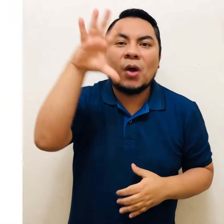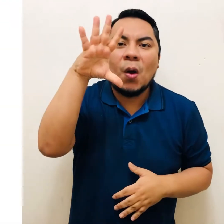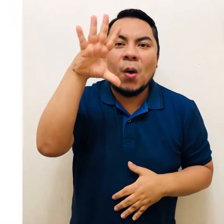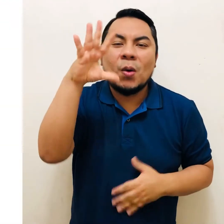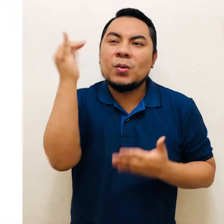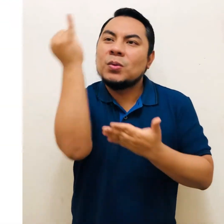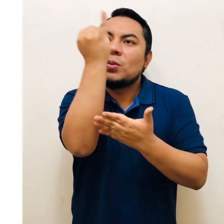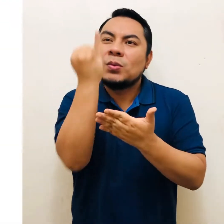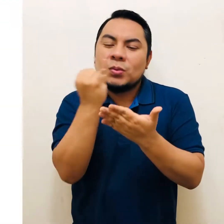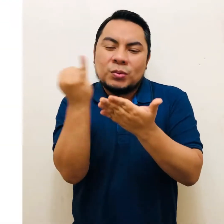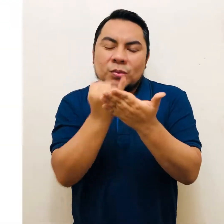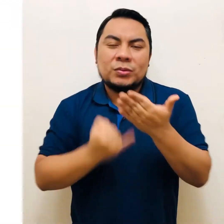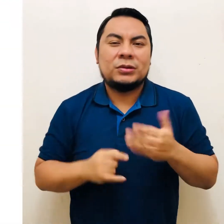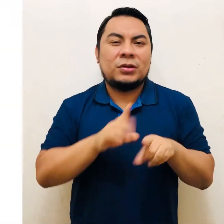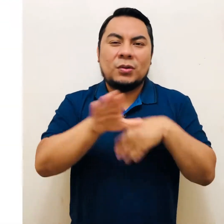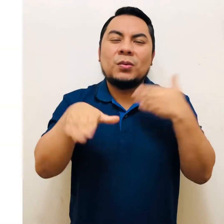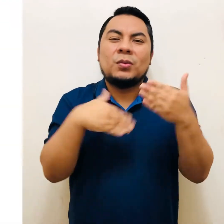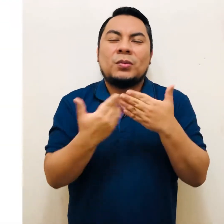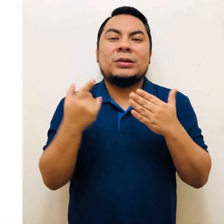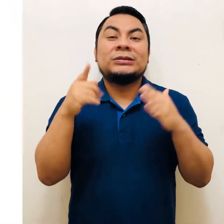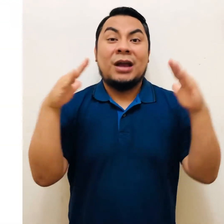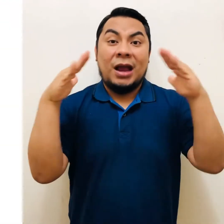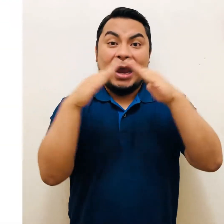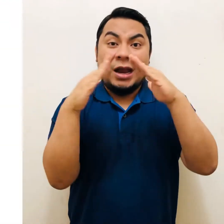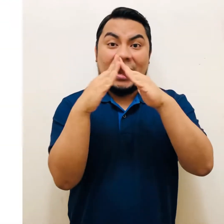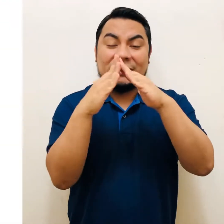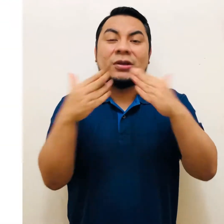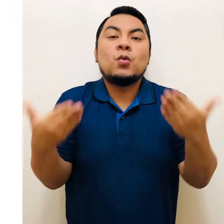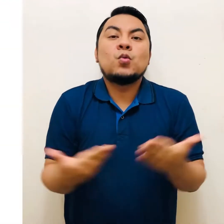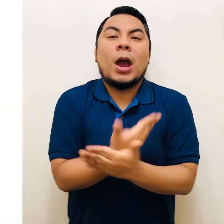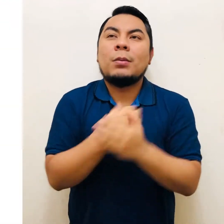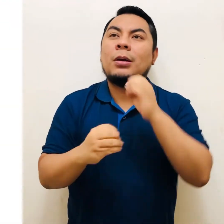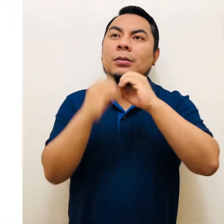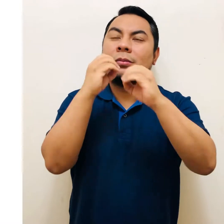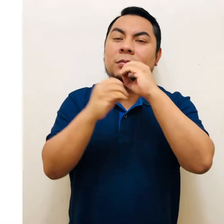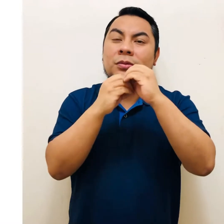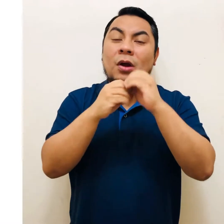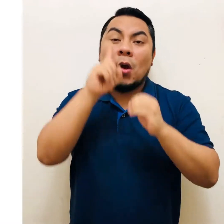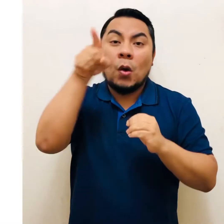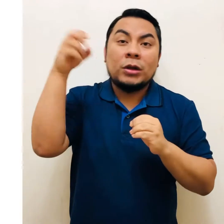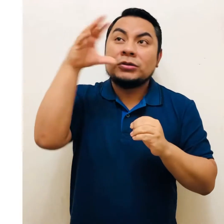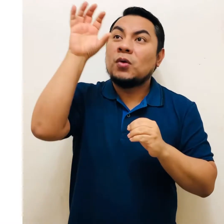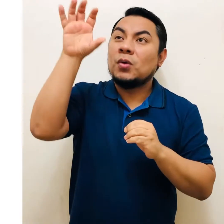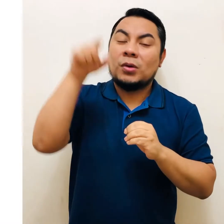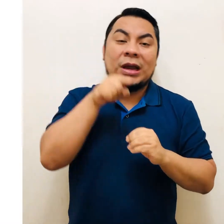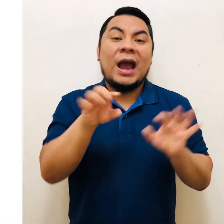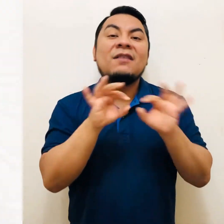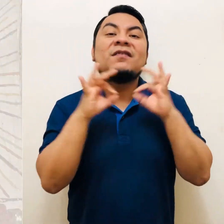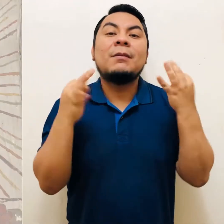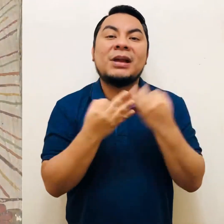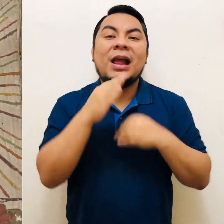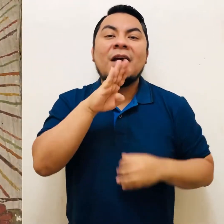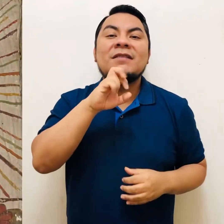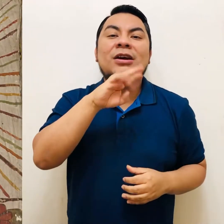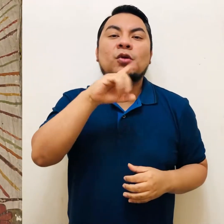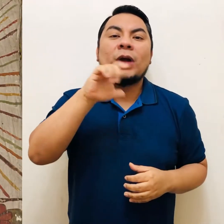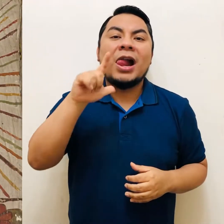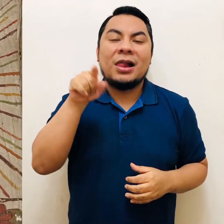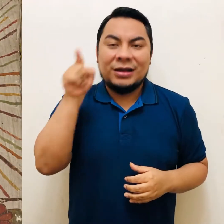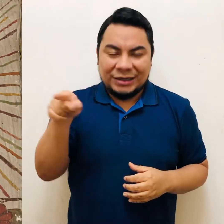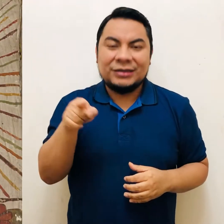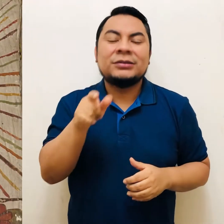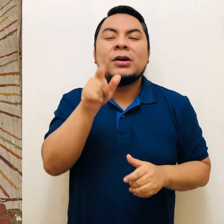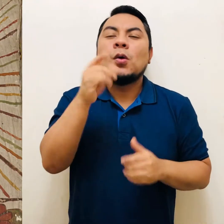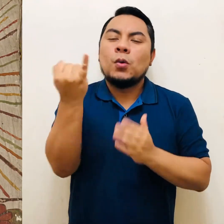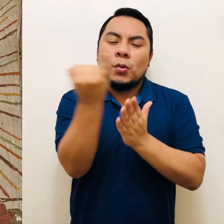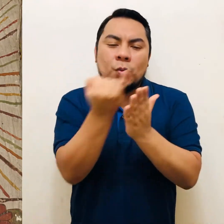pegado a la viga principal de la casa nueva y la familia Barrucal Ebanán seguimos haciendo